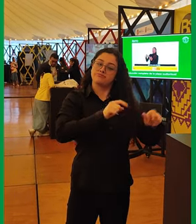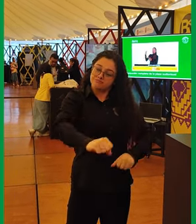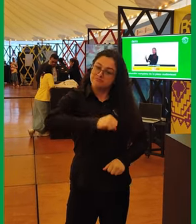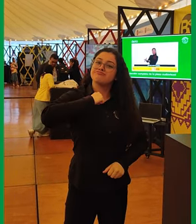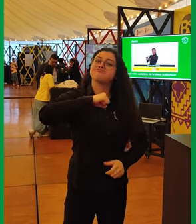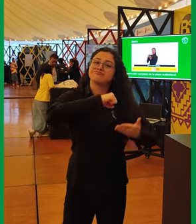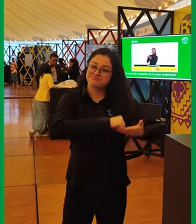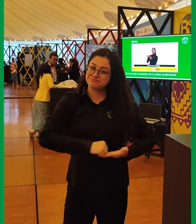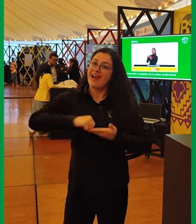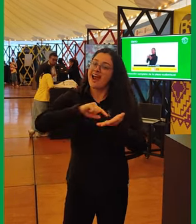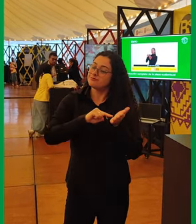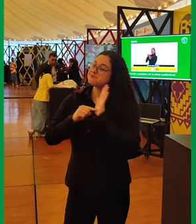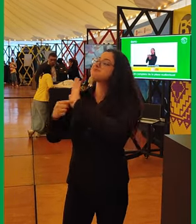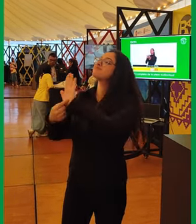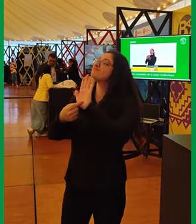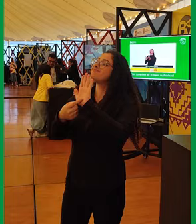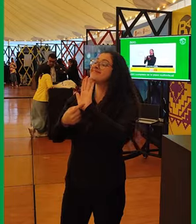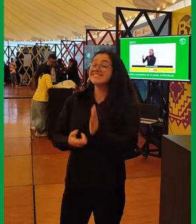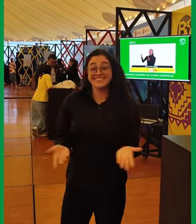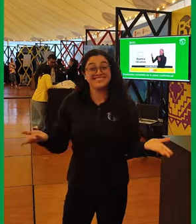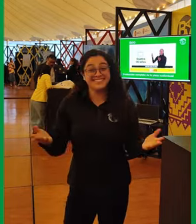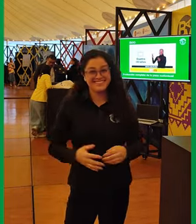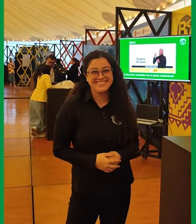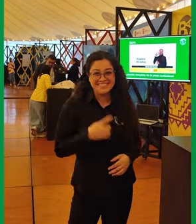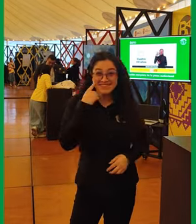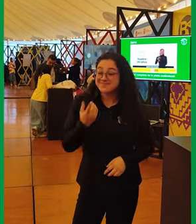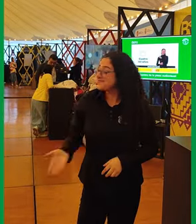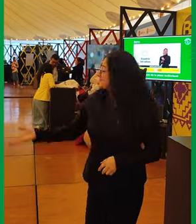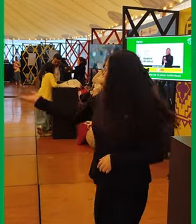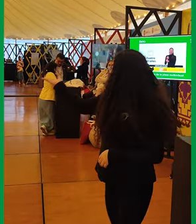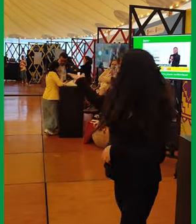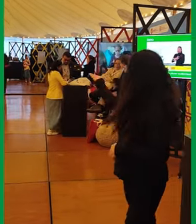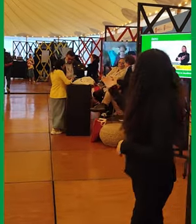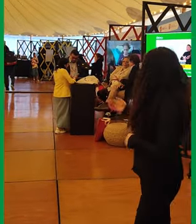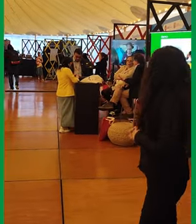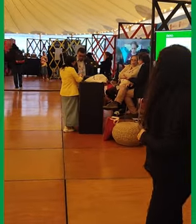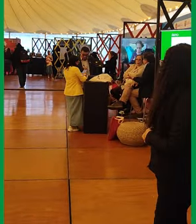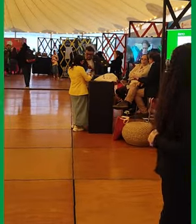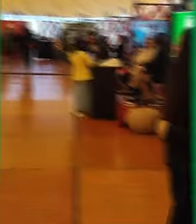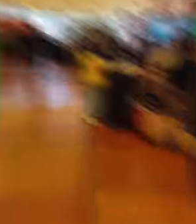sordas que aportan a la restitución de este derecho. Los dejo con los stands de este espacio.